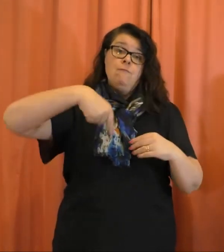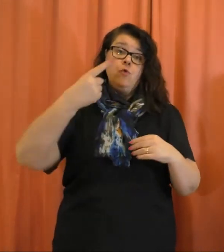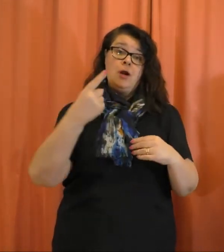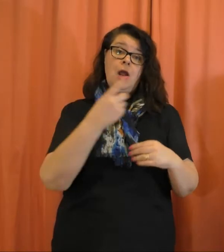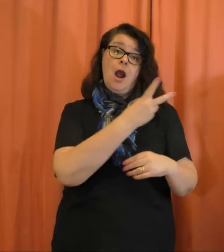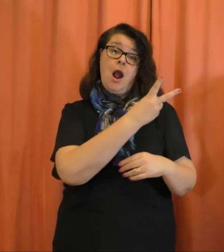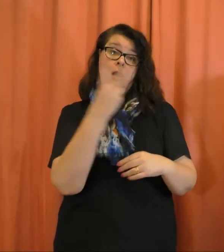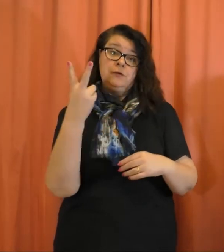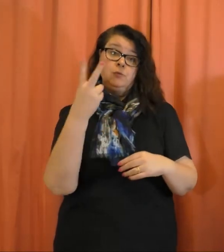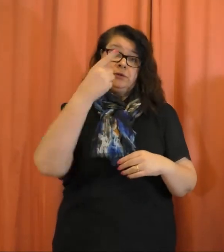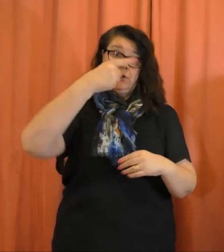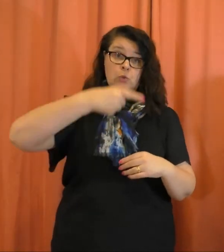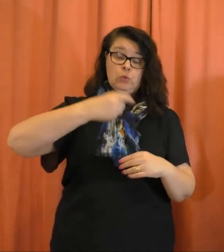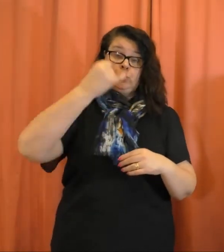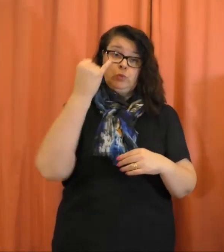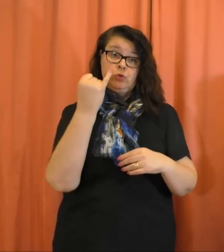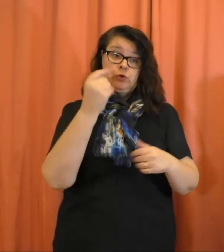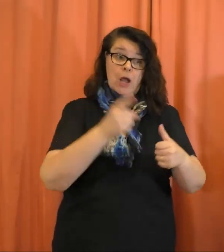alkupuolella.